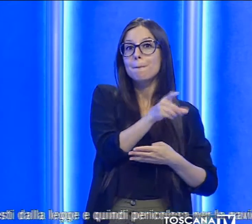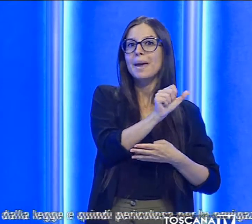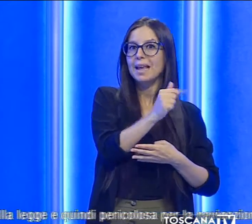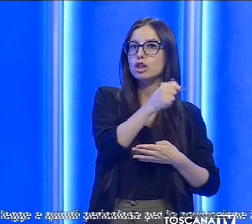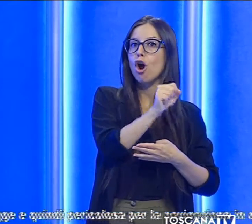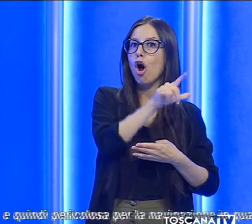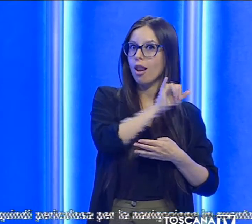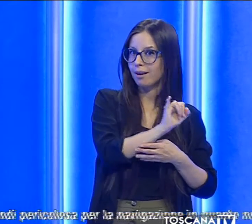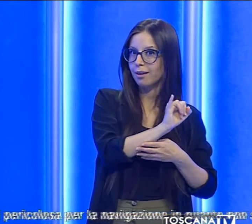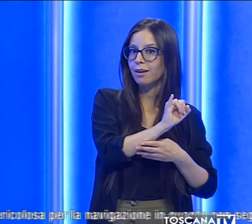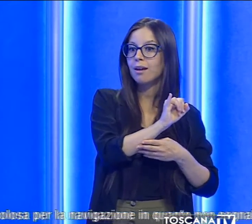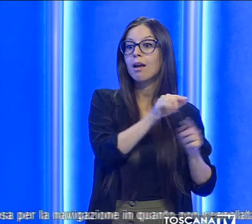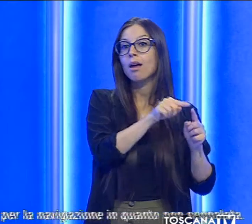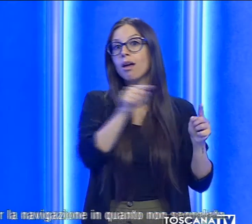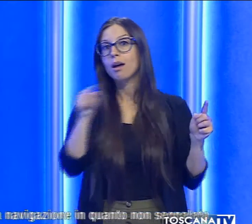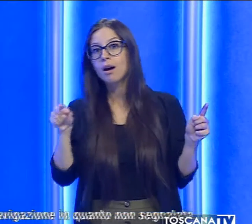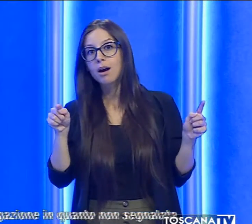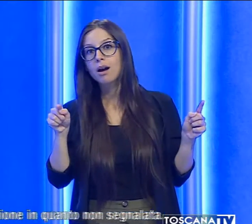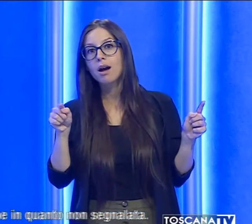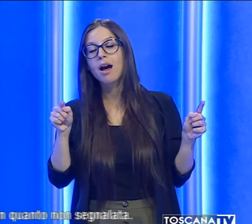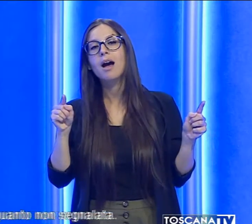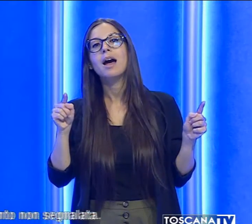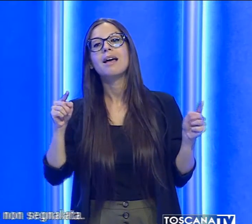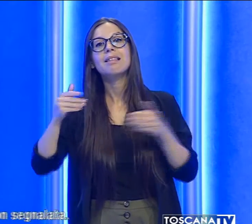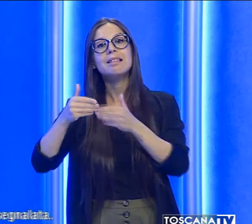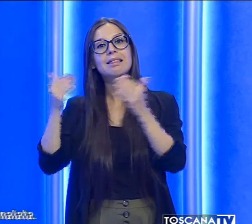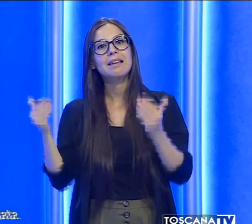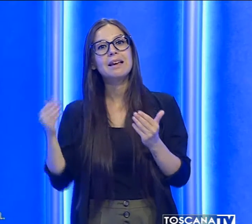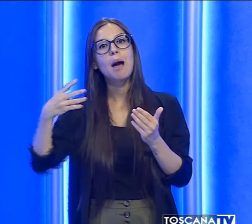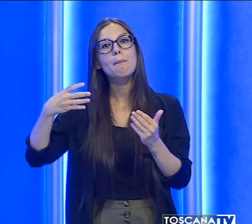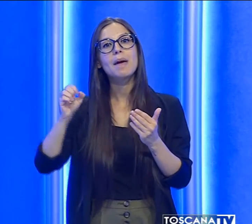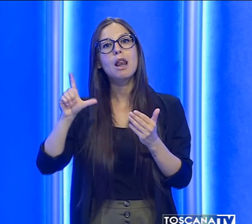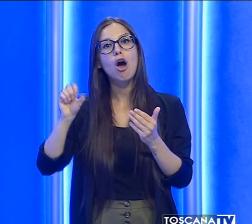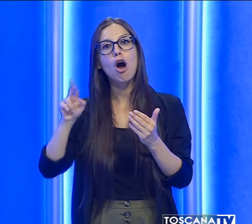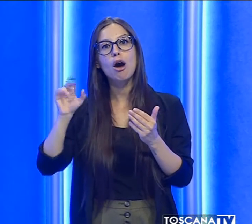e l'estremità nord della diga della Meloria.